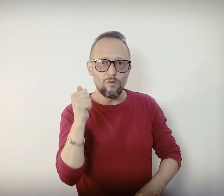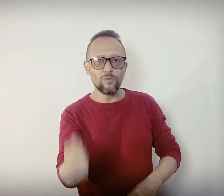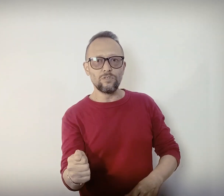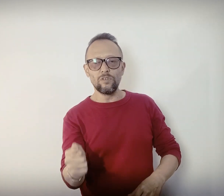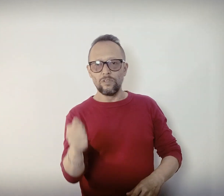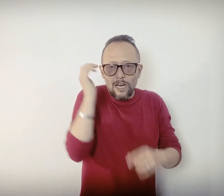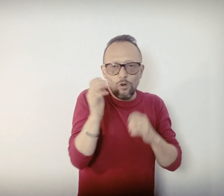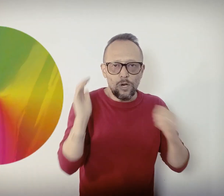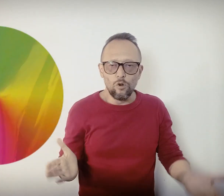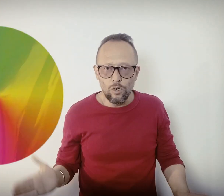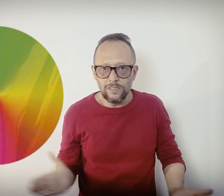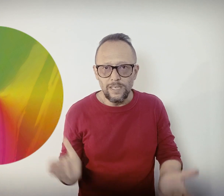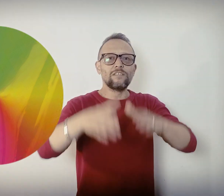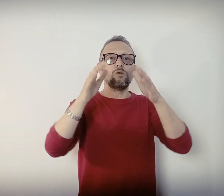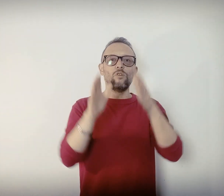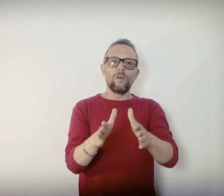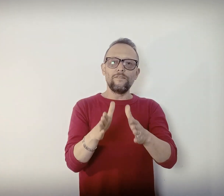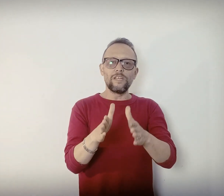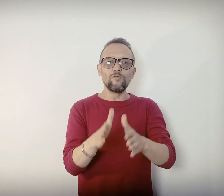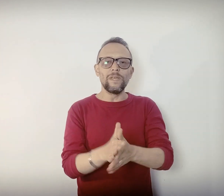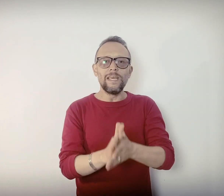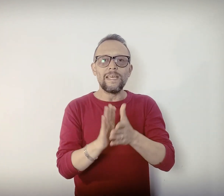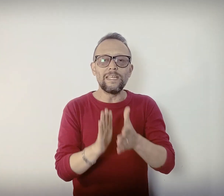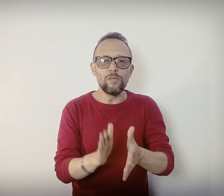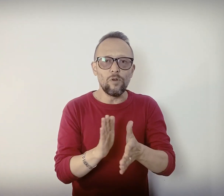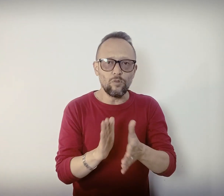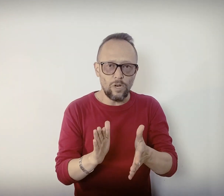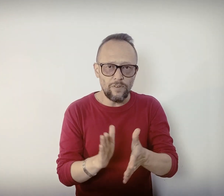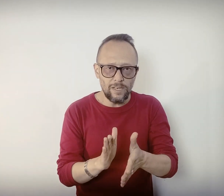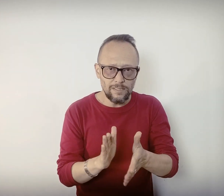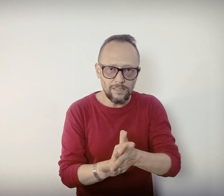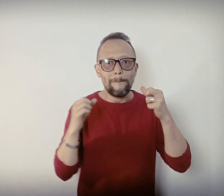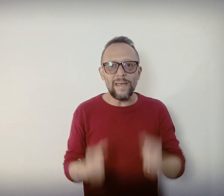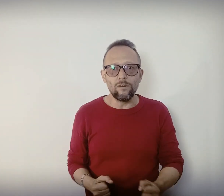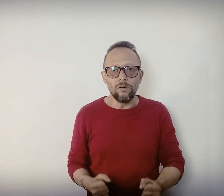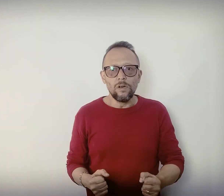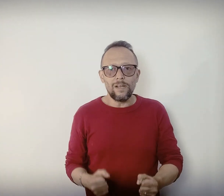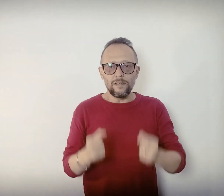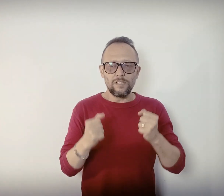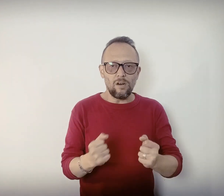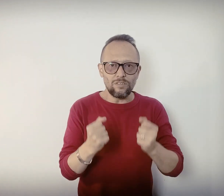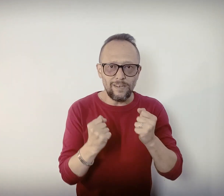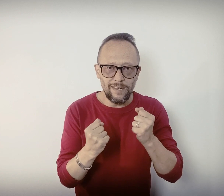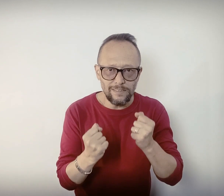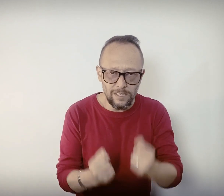composición algo de color, si sobre todo que definas muy bien qué tipo de fotografía quieres hacer pero la tercera cosa que debes tener